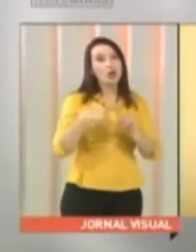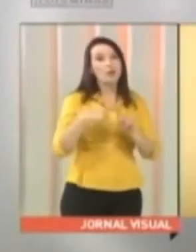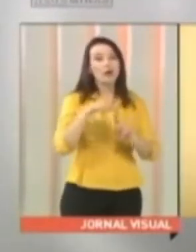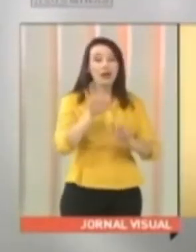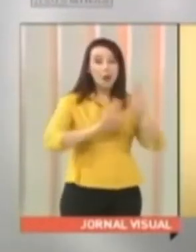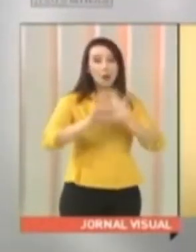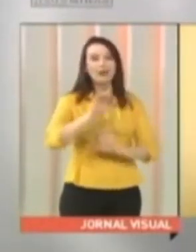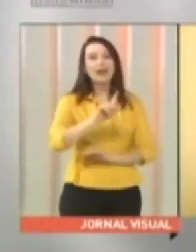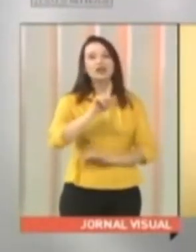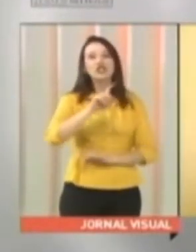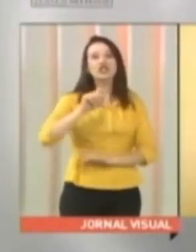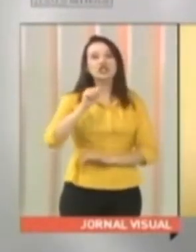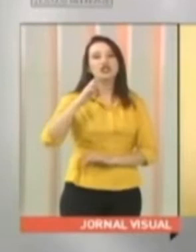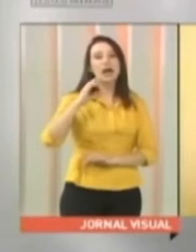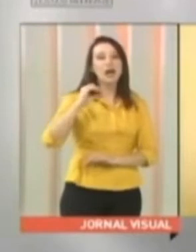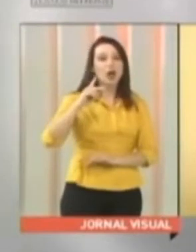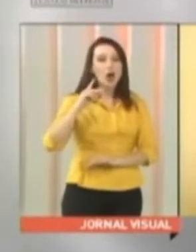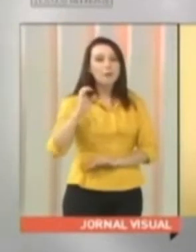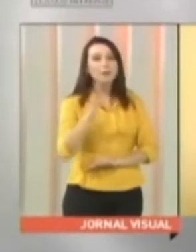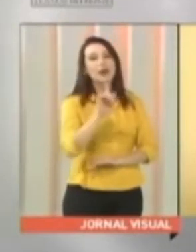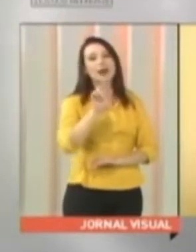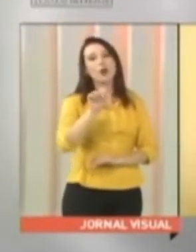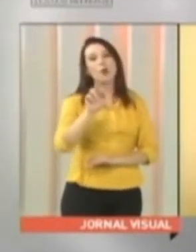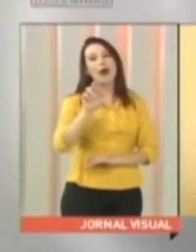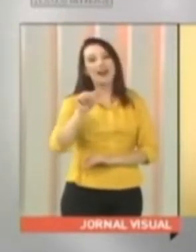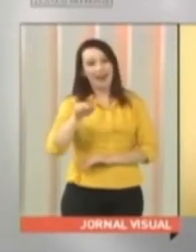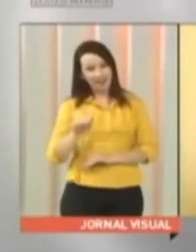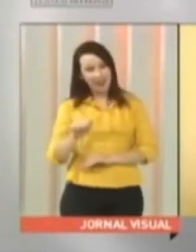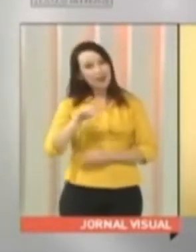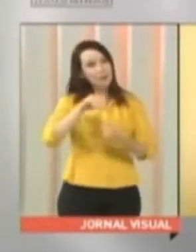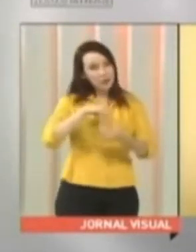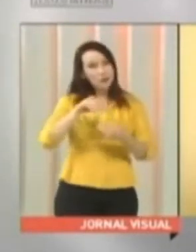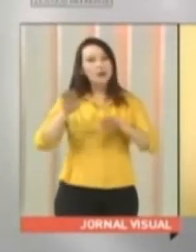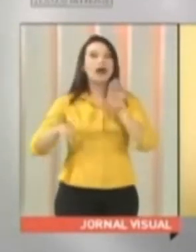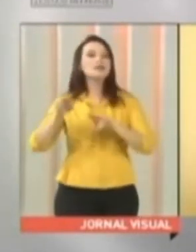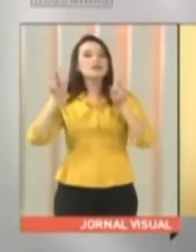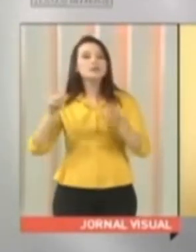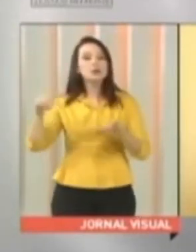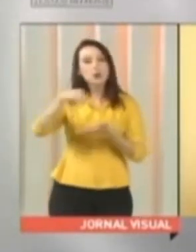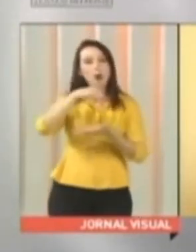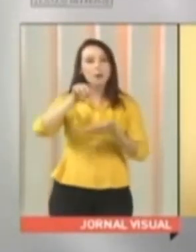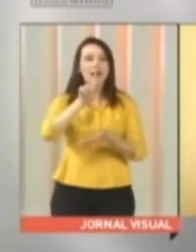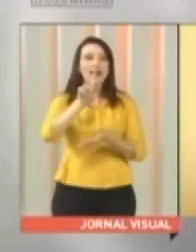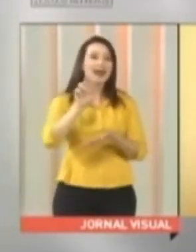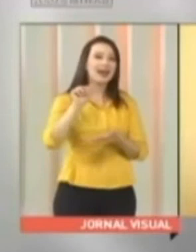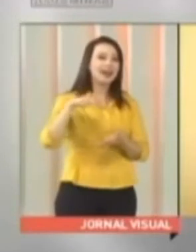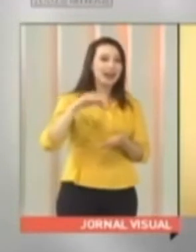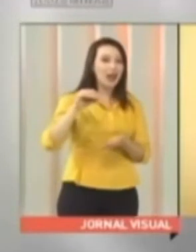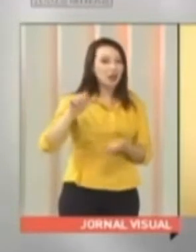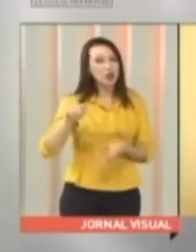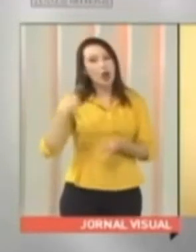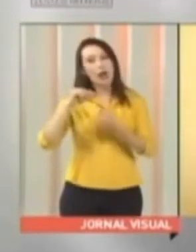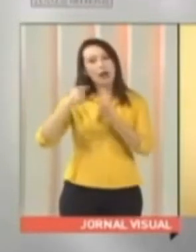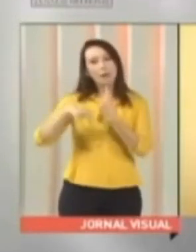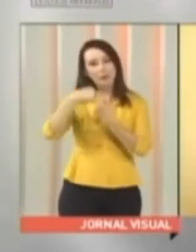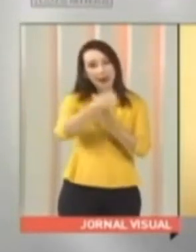calórico, e aí o pessoal costuma colocar alguma fruta, por exemplo, banana, às vezes coloca uma granola, e vai acrescentando coisas